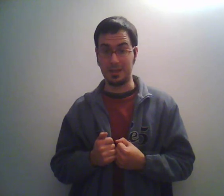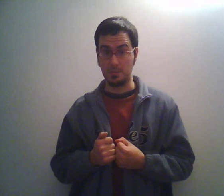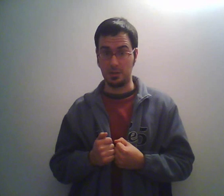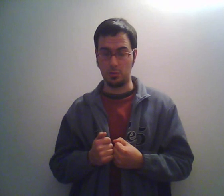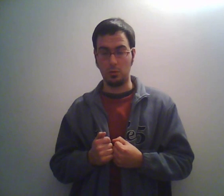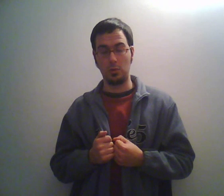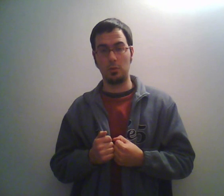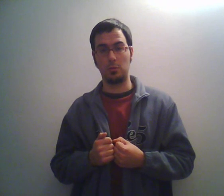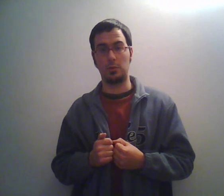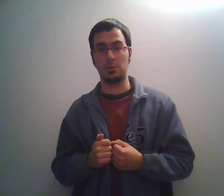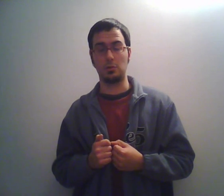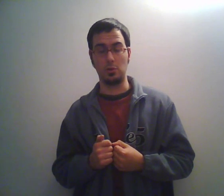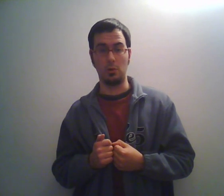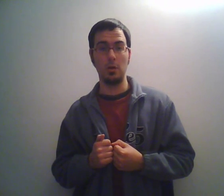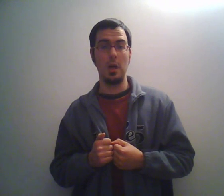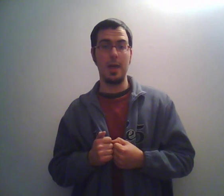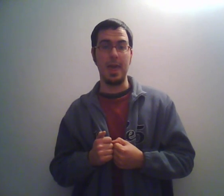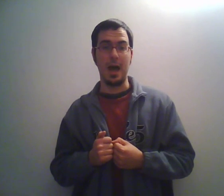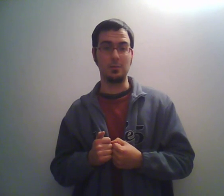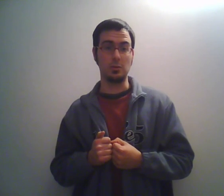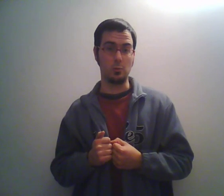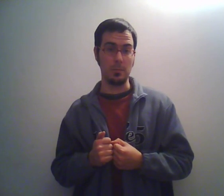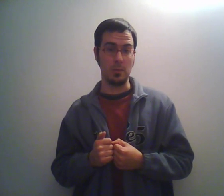trasmesso questo show è Abud Swin,